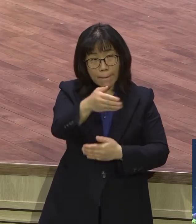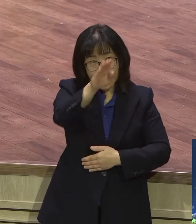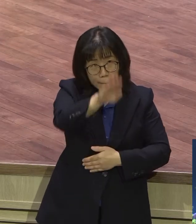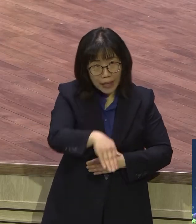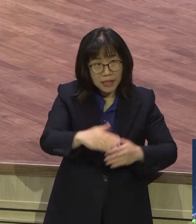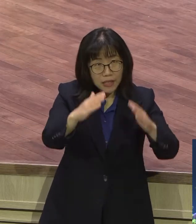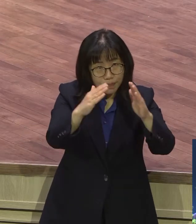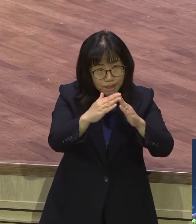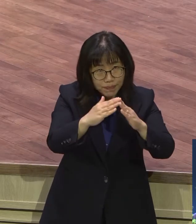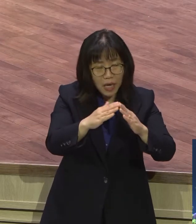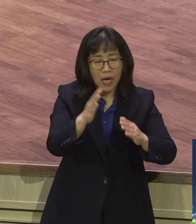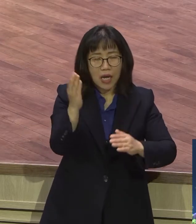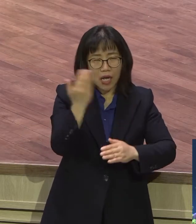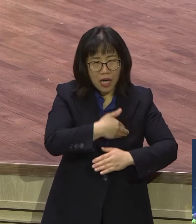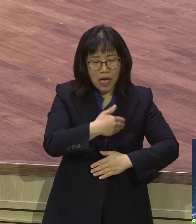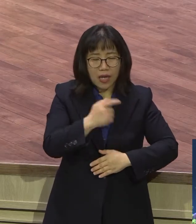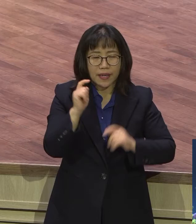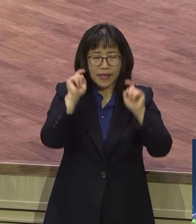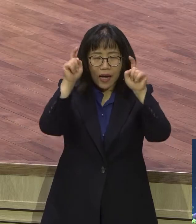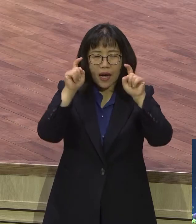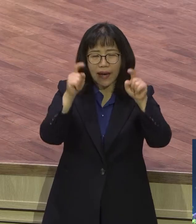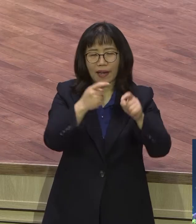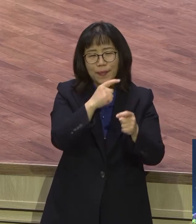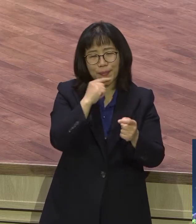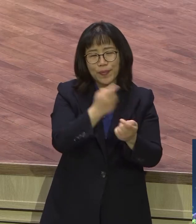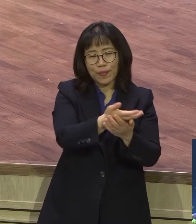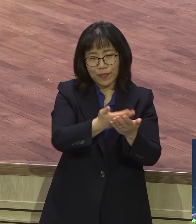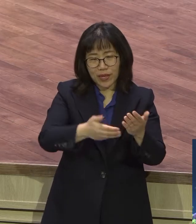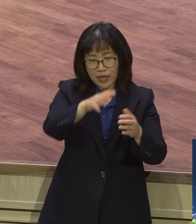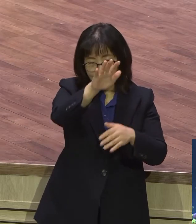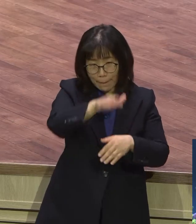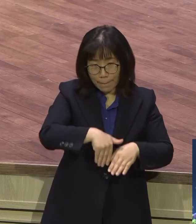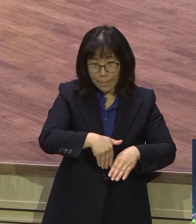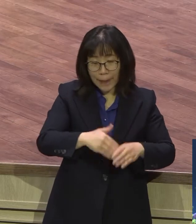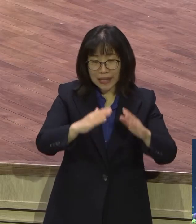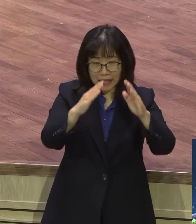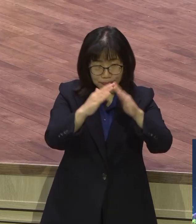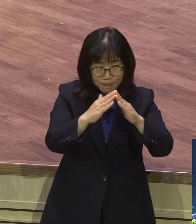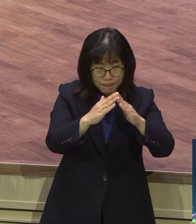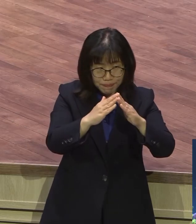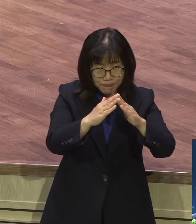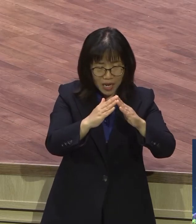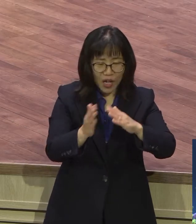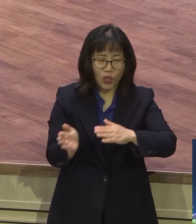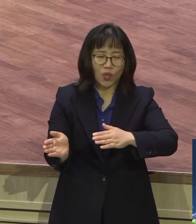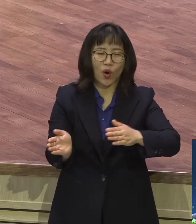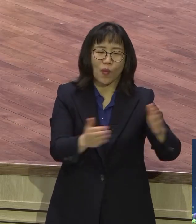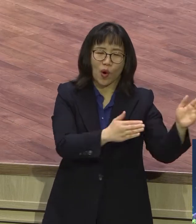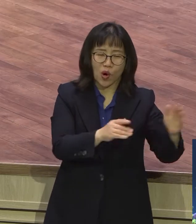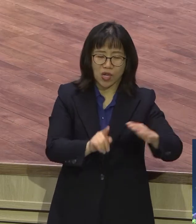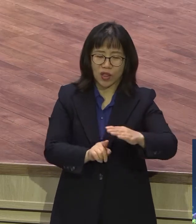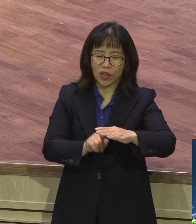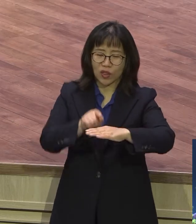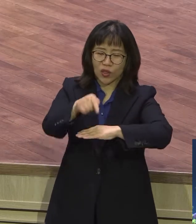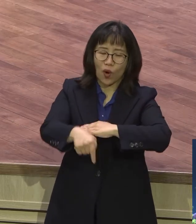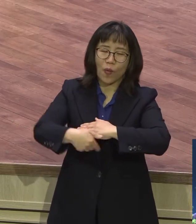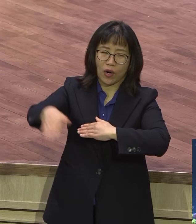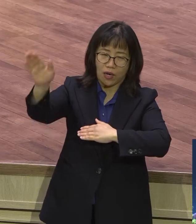그래서 지킵니다. 2월절은 이렇게 어린 양의 어린 양을 잡는 날 잡는이